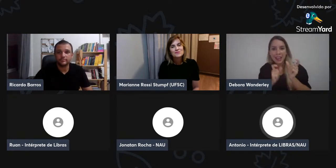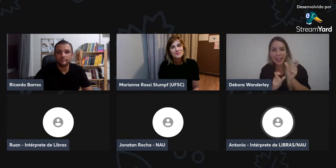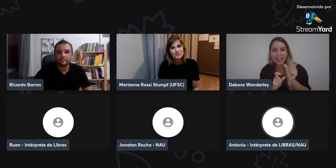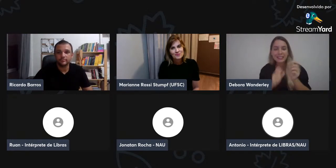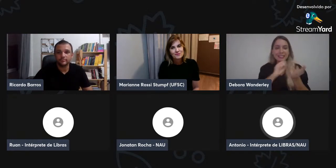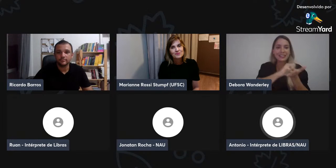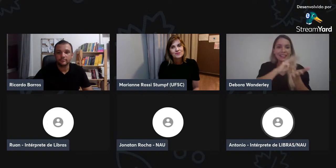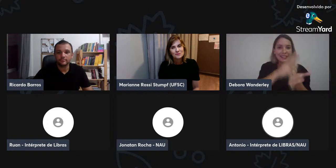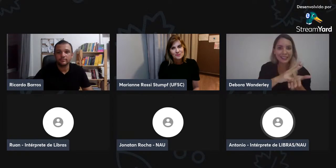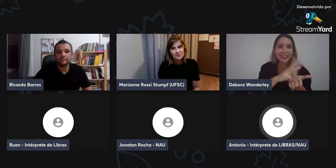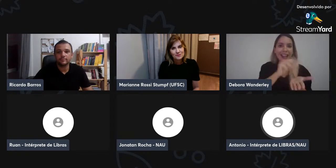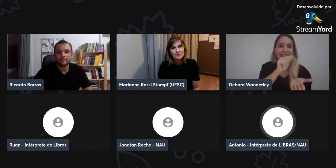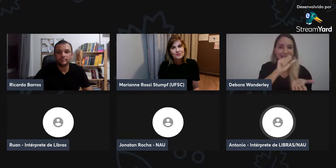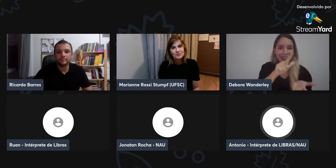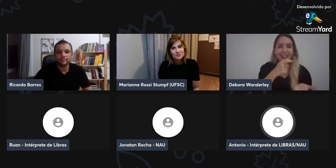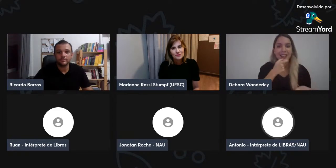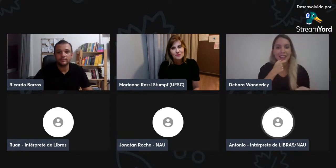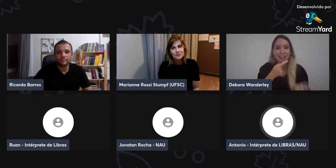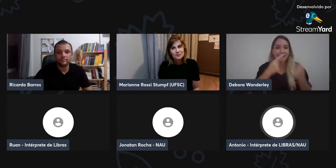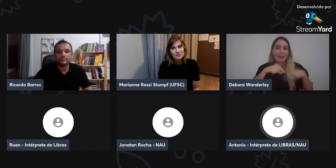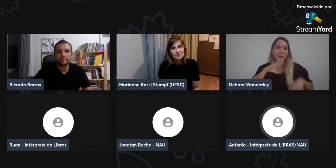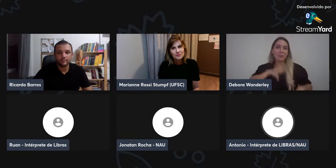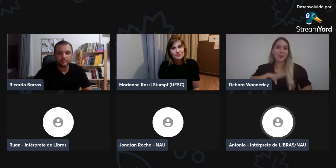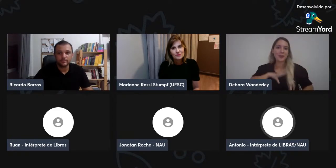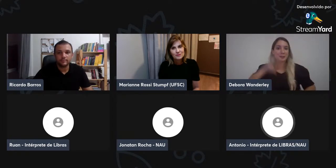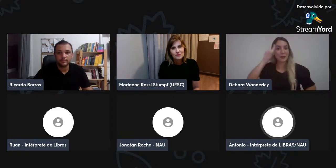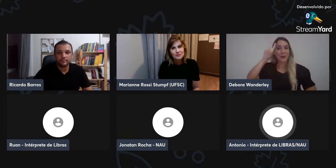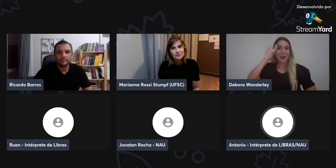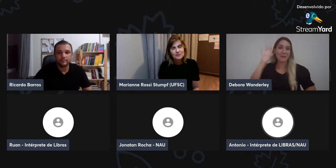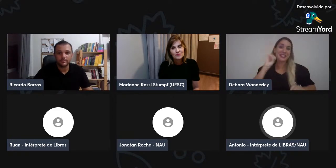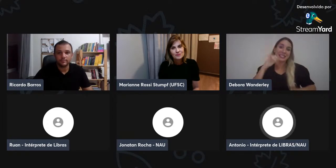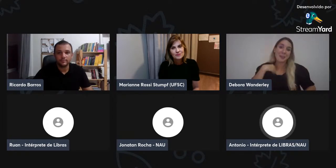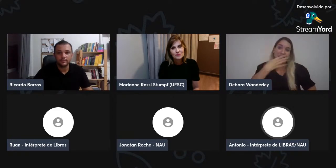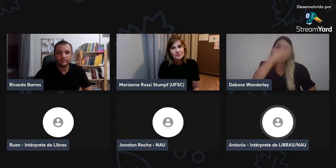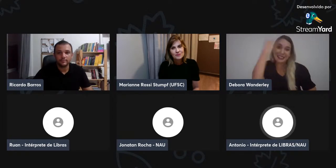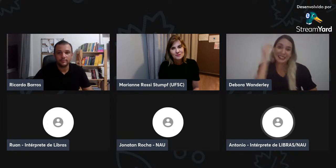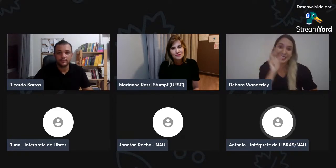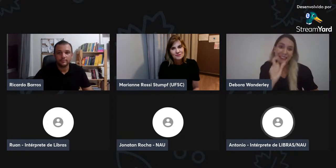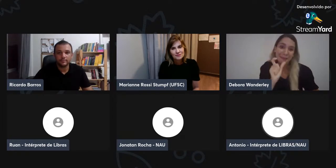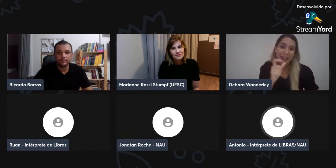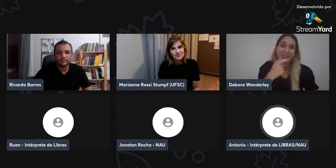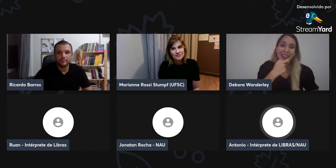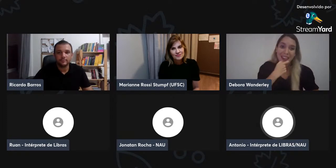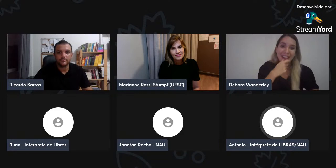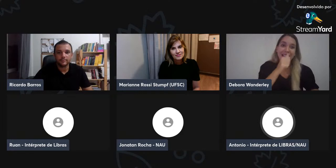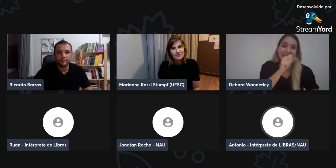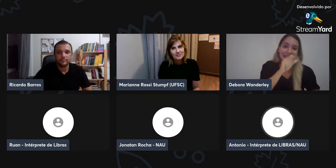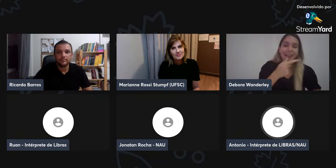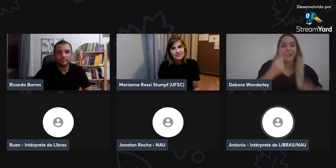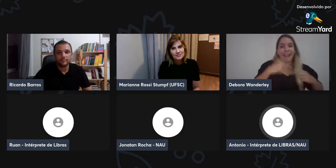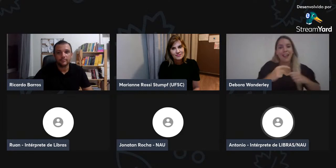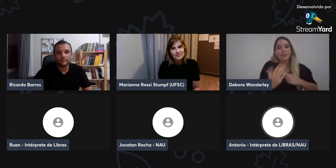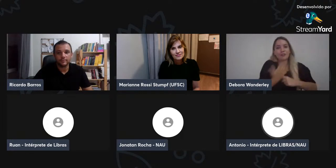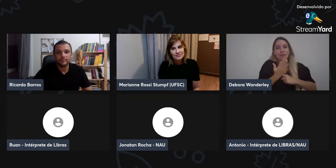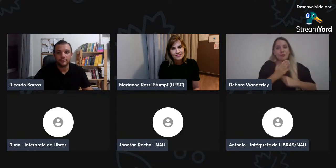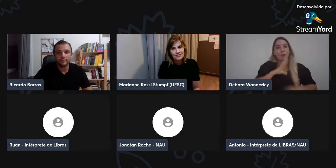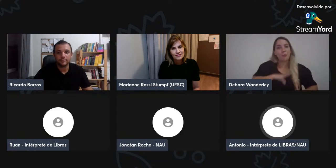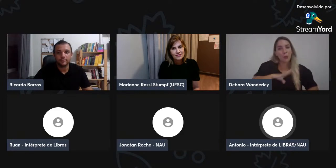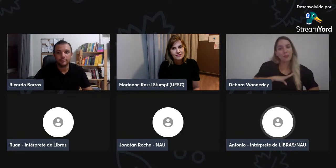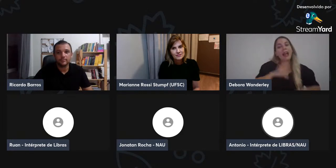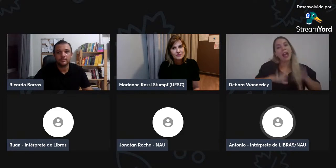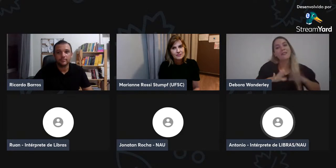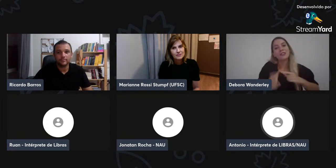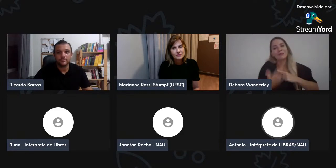pode colocar, fazer essa inclusão de escrita de sinais, do sign-right, nesse processo de aprendizado,